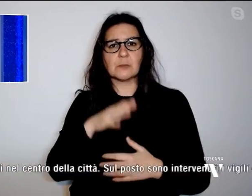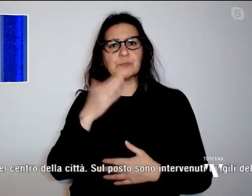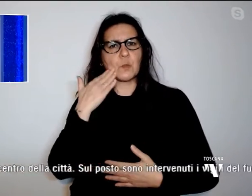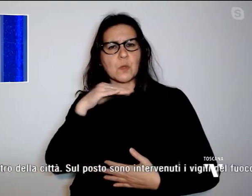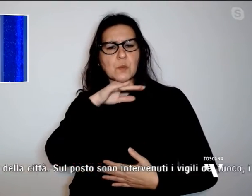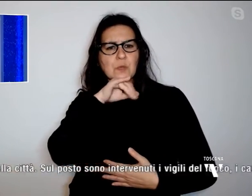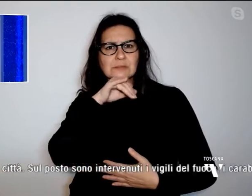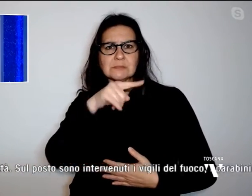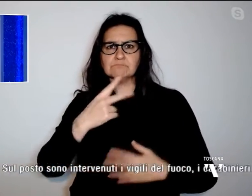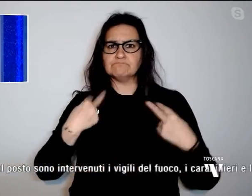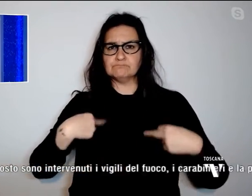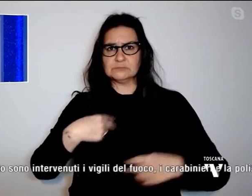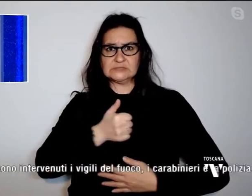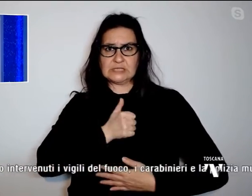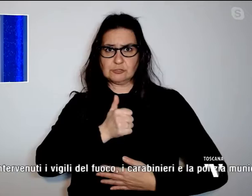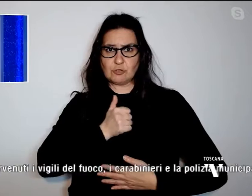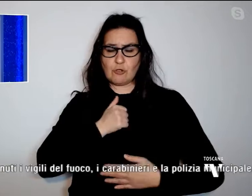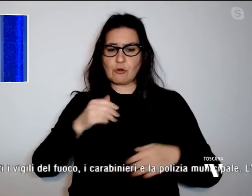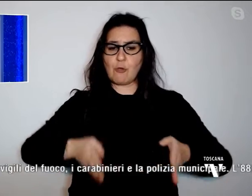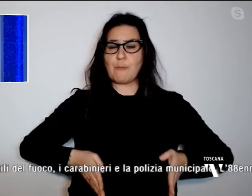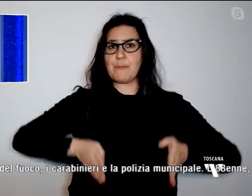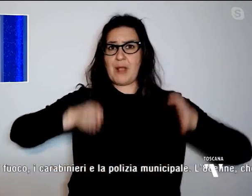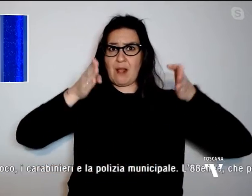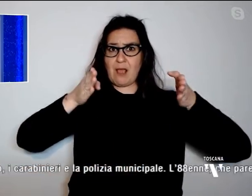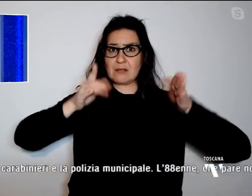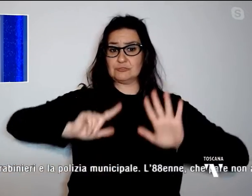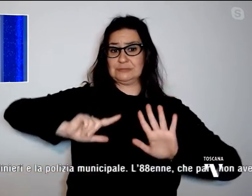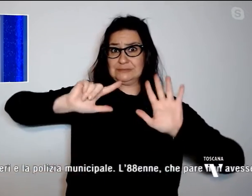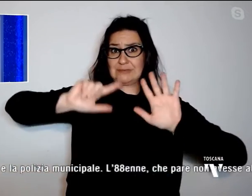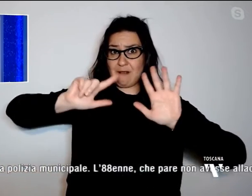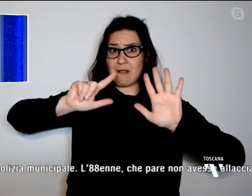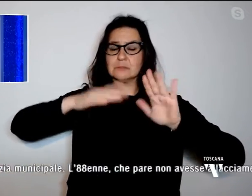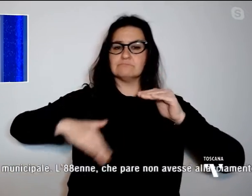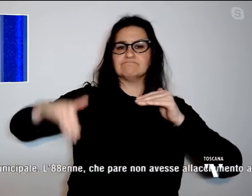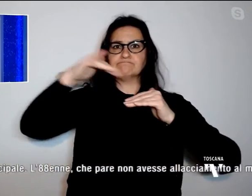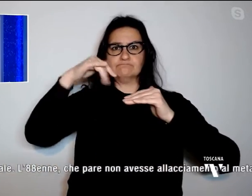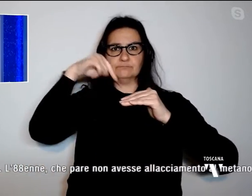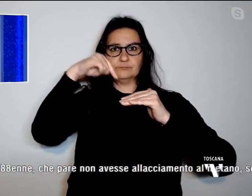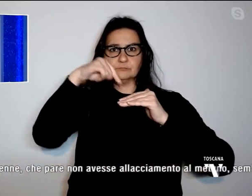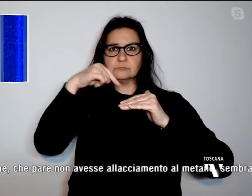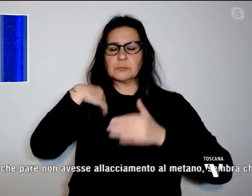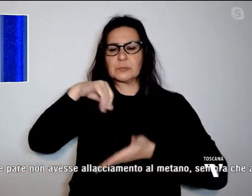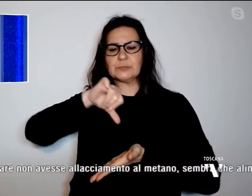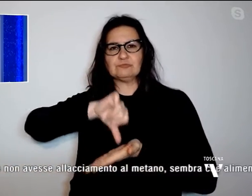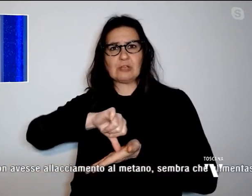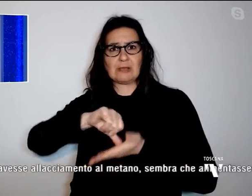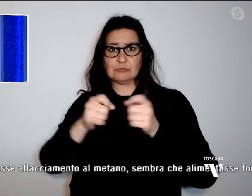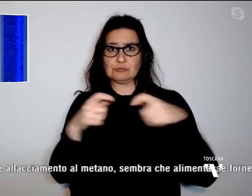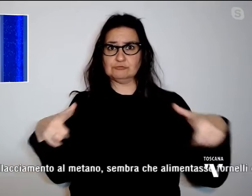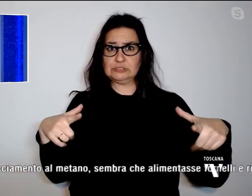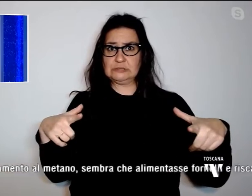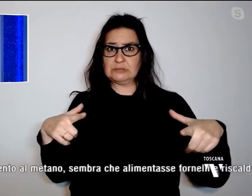nell'attico di un palazzo di sette piani nel centro della città. Sul posto sono